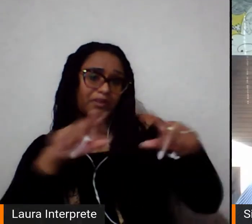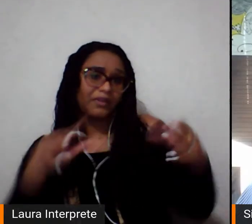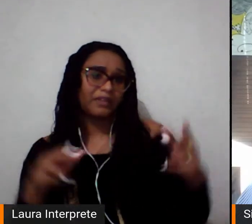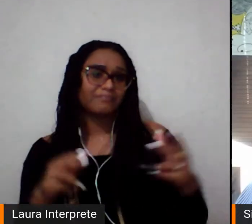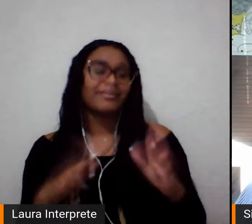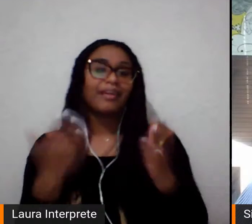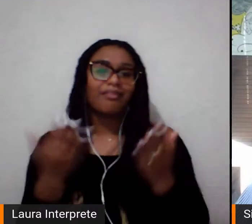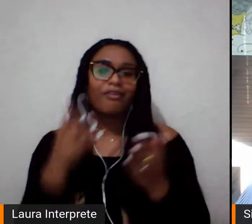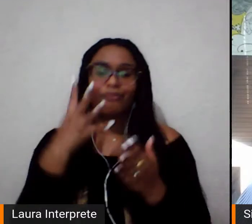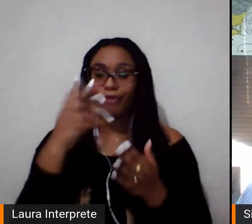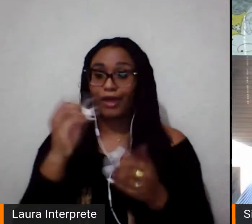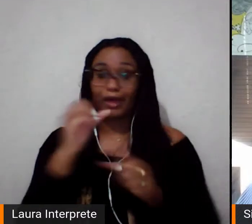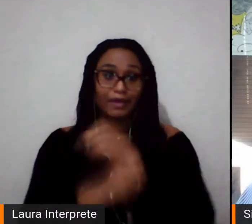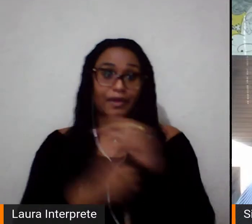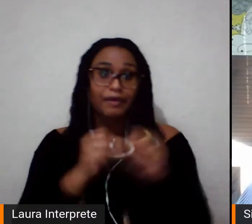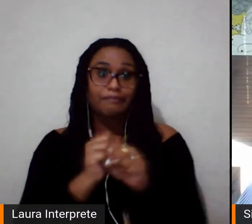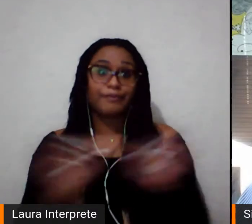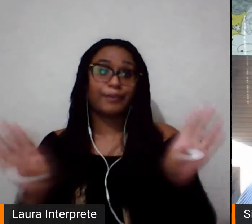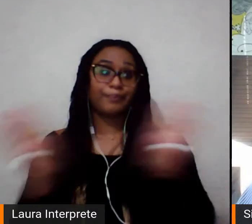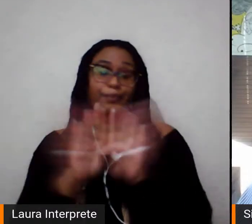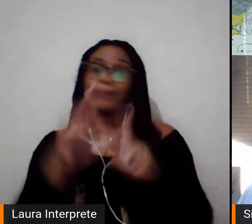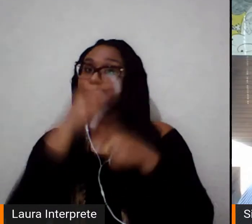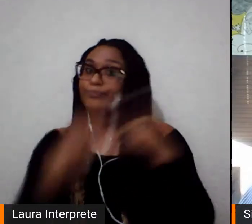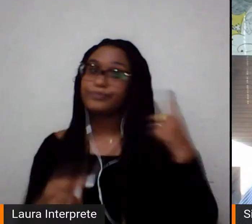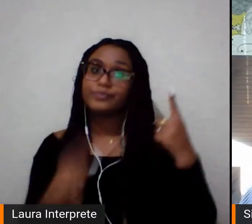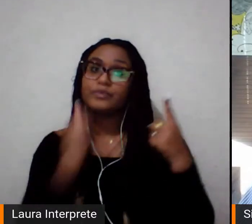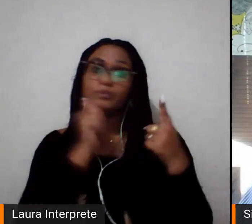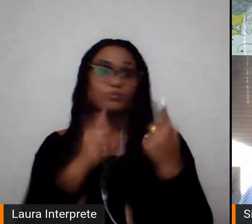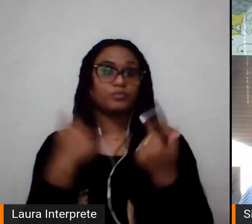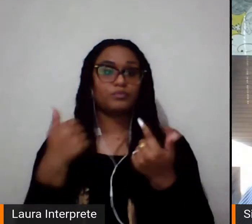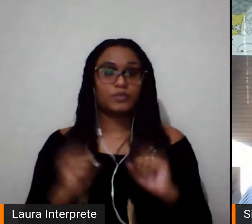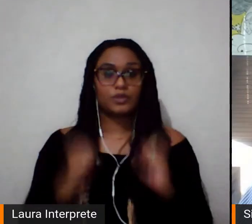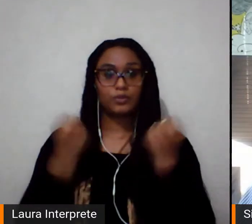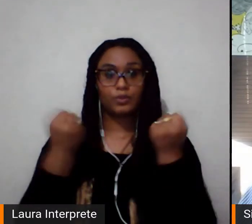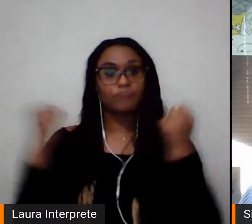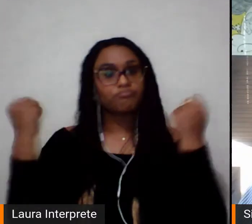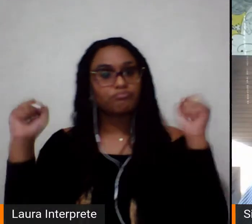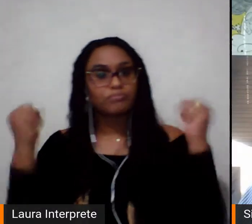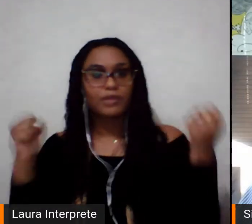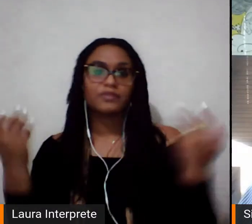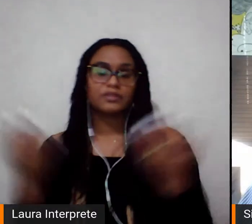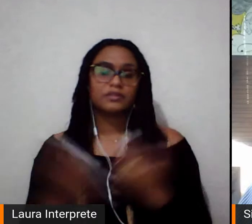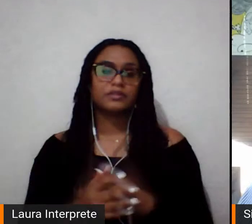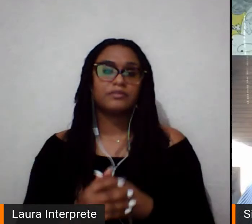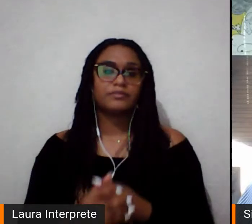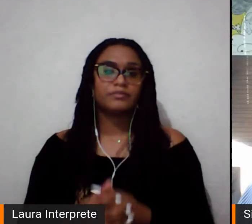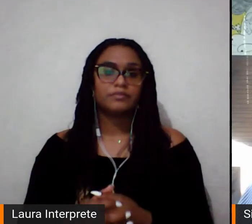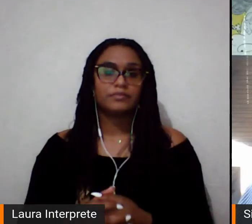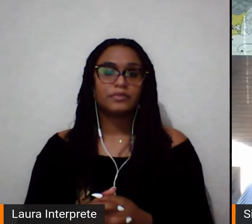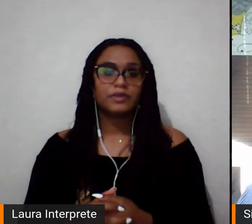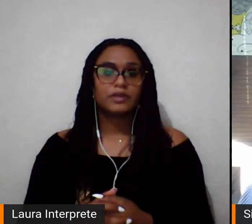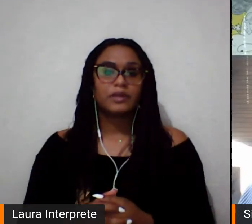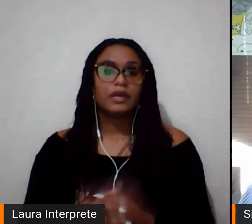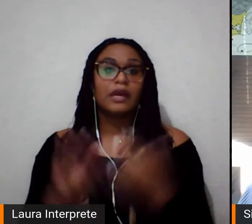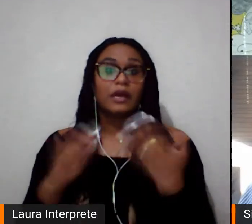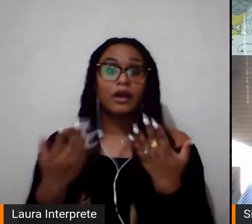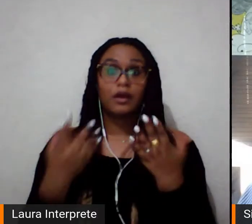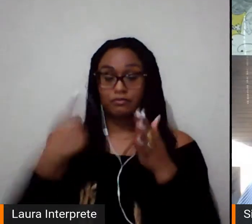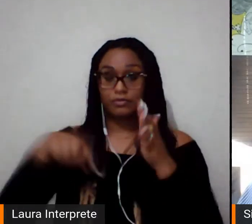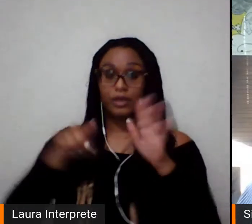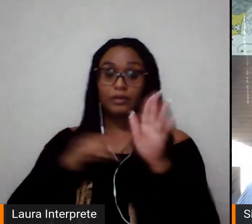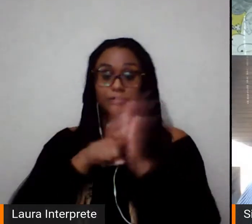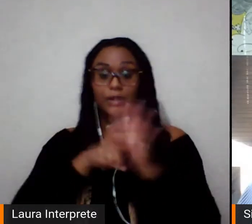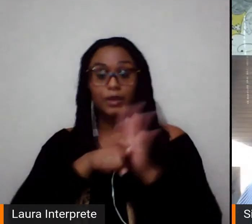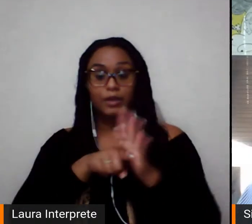as mulheres. Então, considerar a presença das mulheres, do meu ponto de vista, precisa analisar essa questão, que ela é um pouco mais